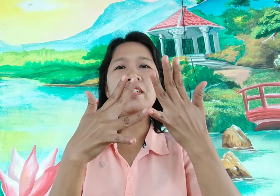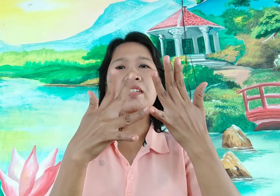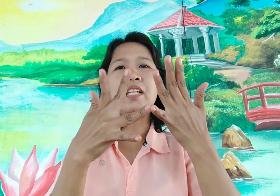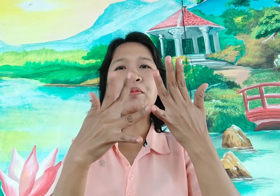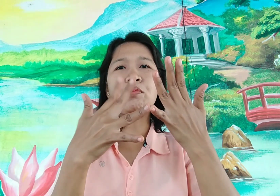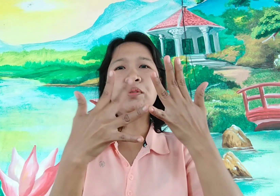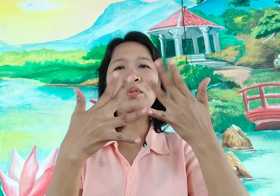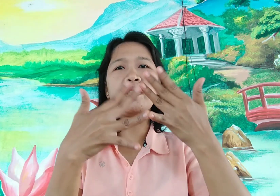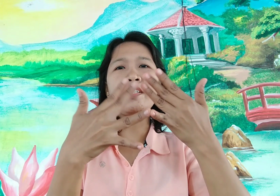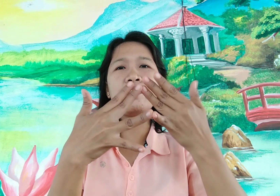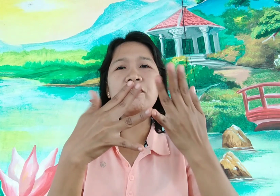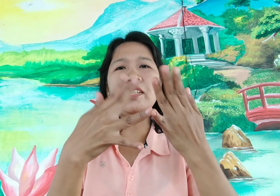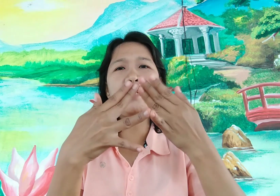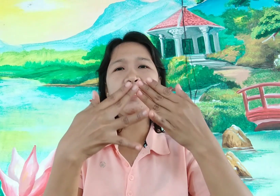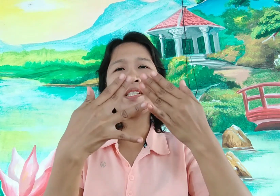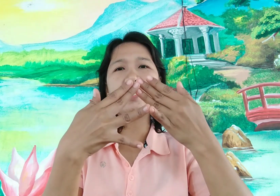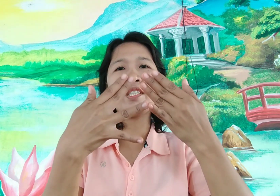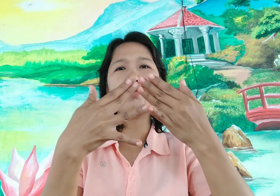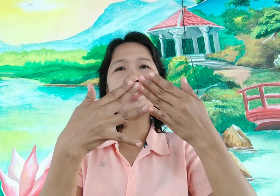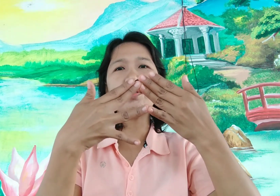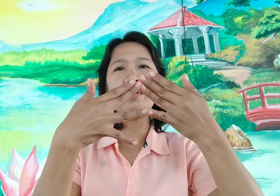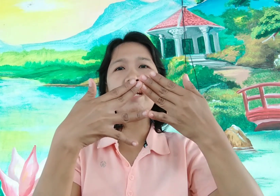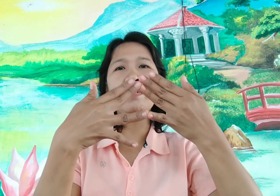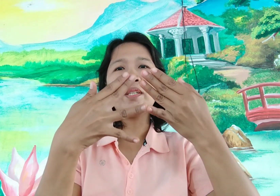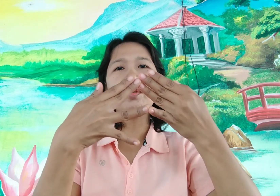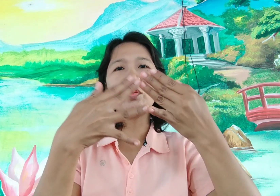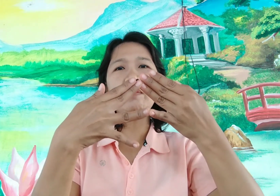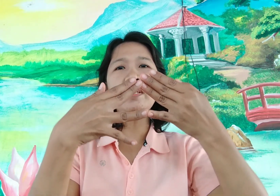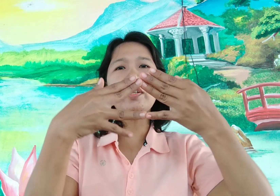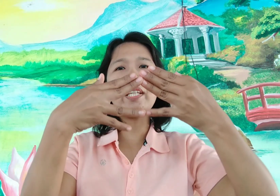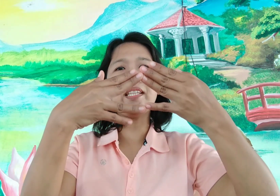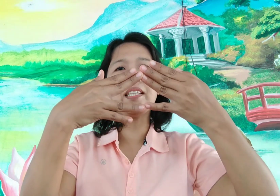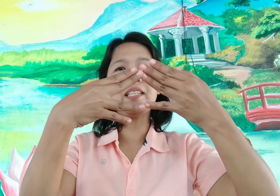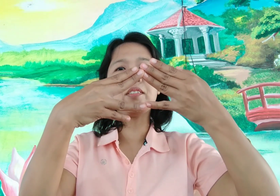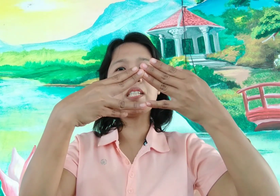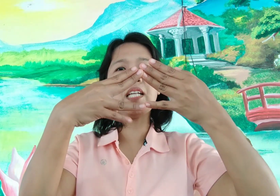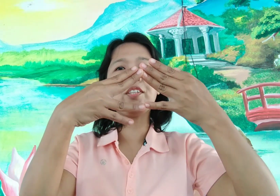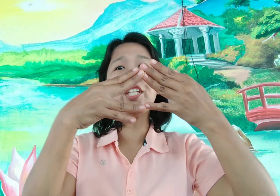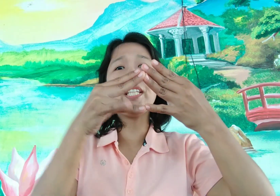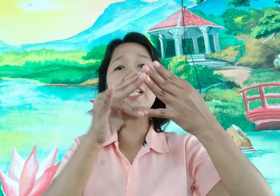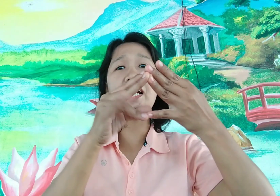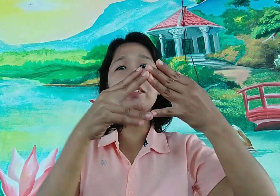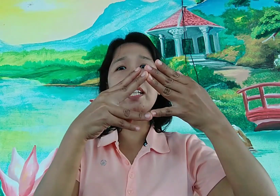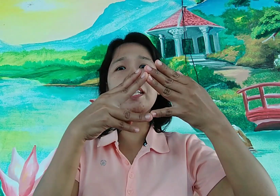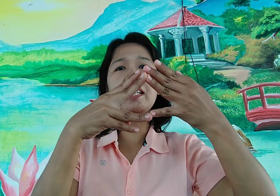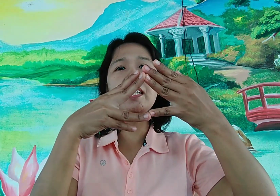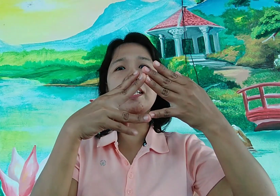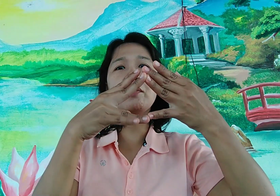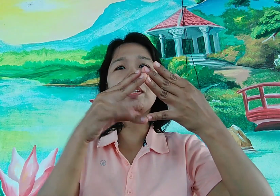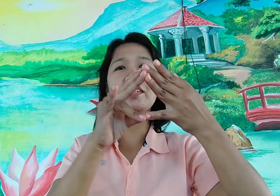tapos 1, 2, 3 so 4 times 3 is equals to 12 kung 12 na to i-add natin dito sa 30 na nakaut natin kanina 10, 20,